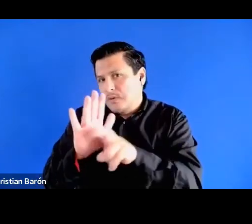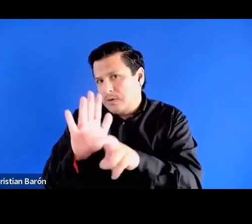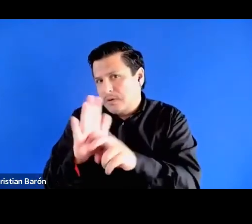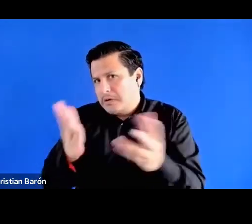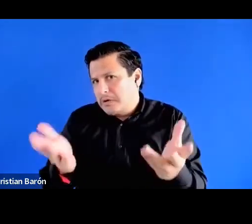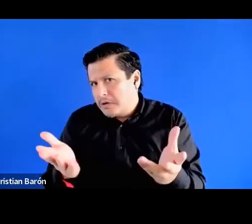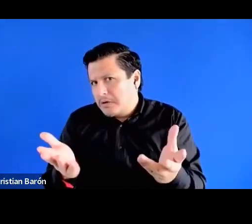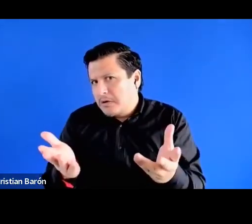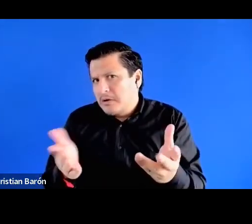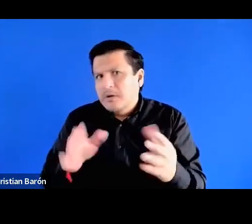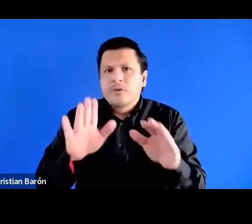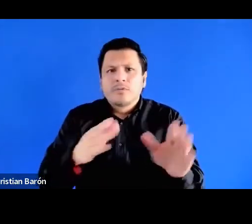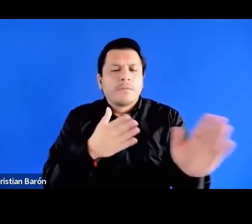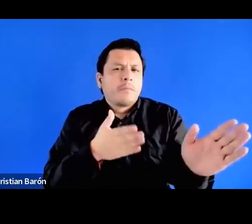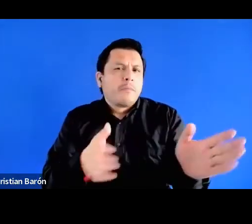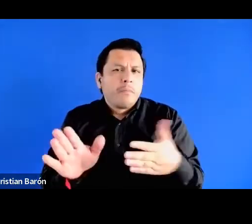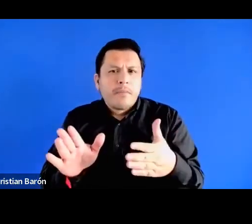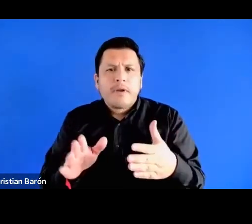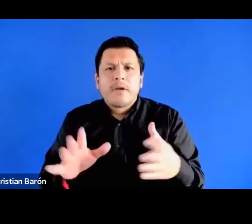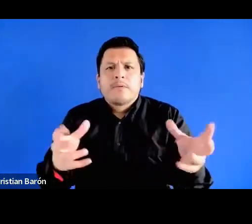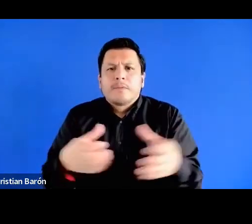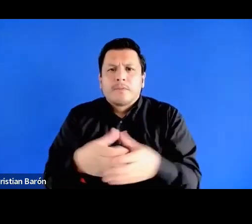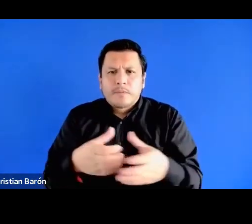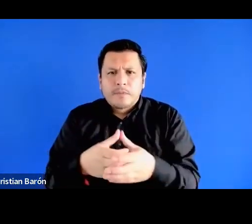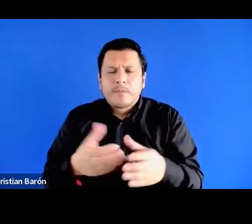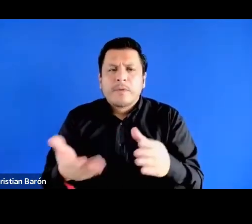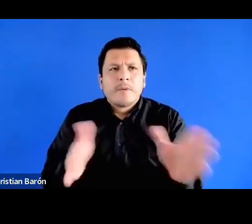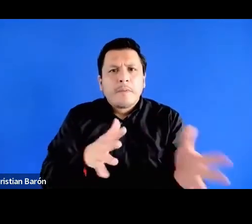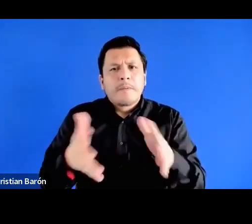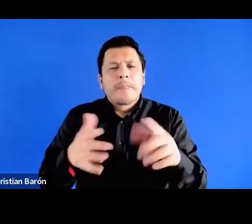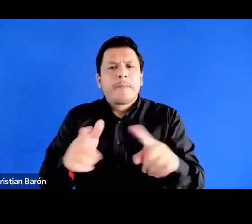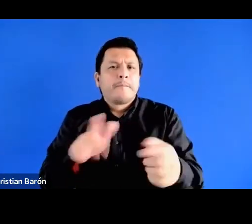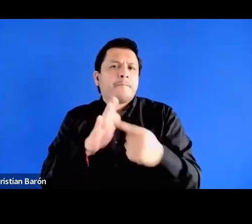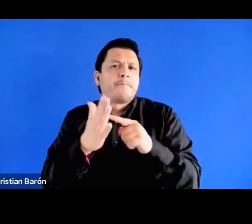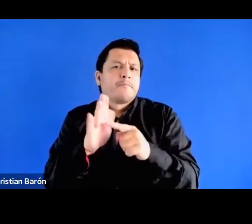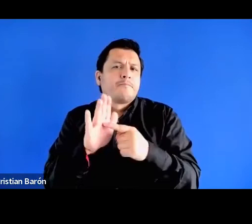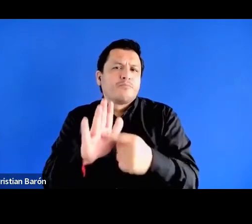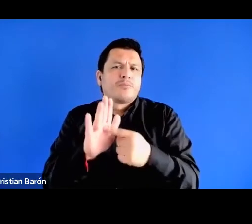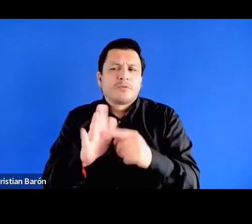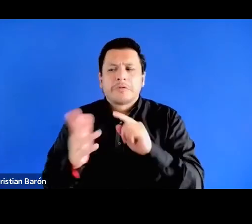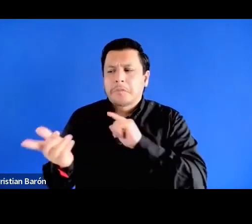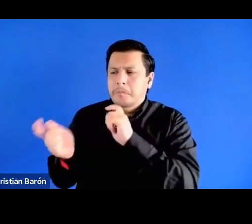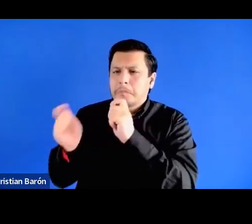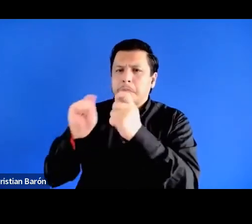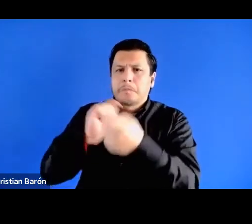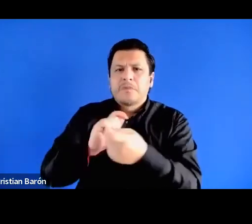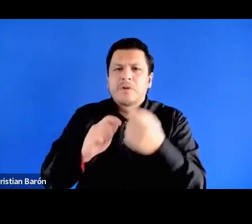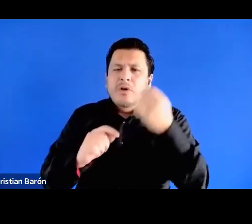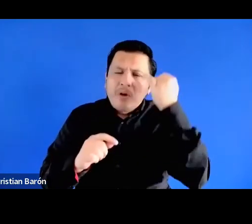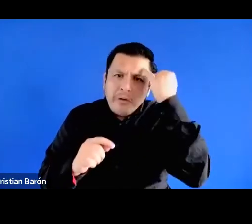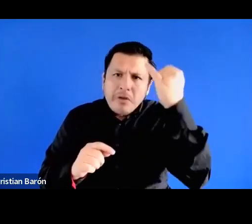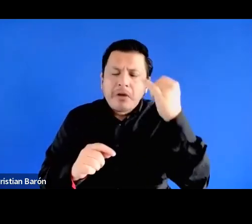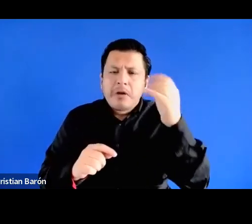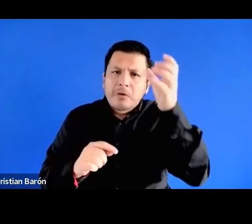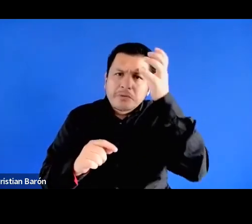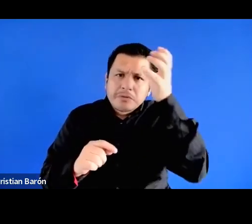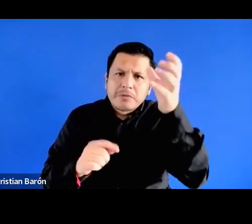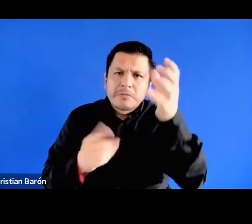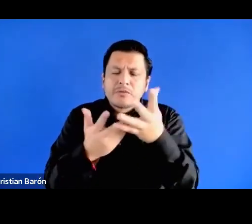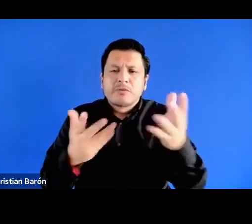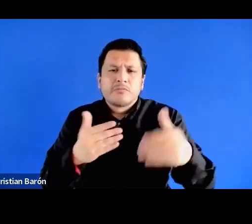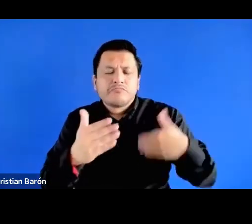los planeamientos de las clases medias mostrando cómo han cambiado sus concepciones a lo largo del tiempo